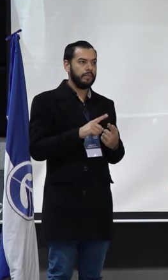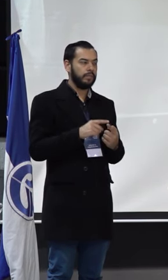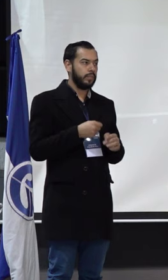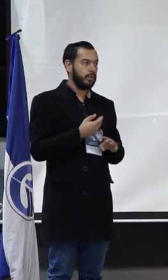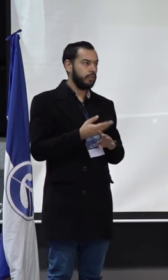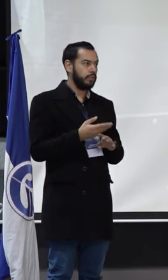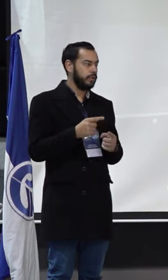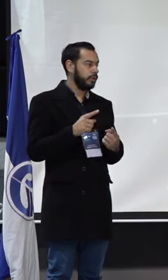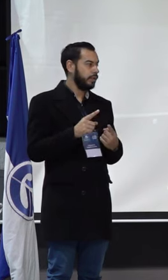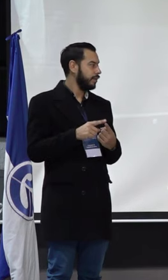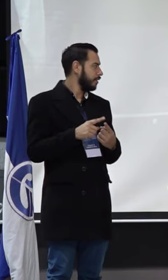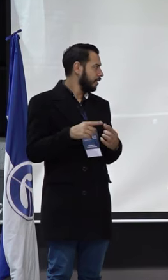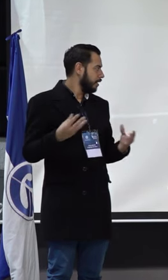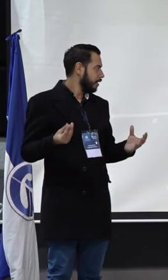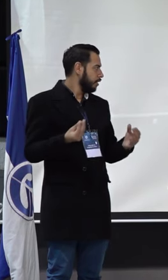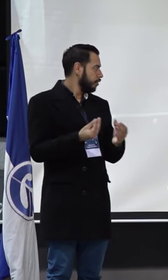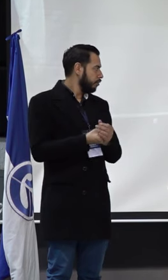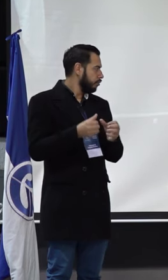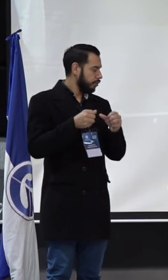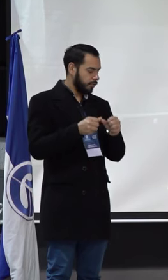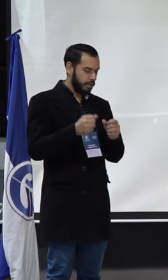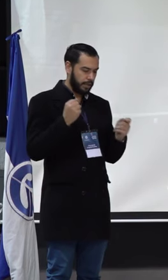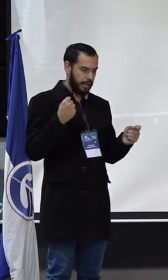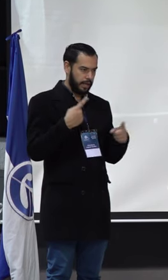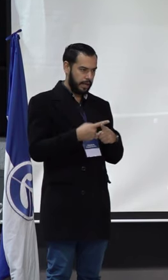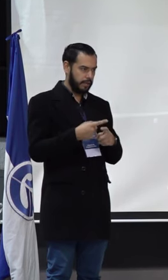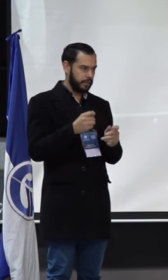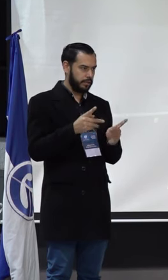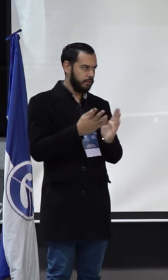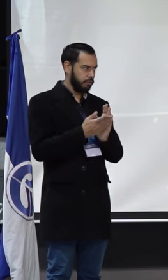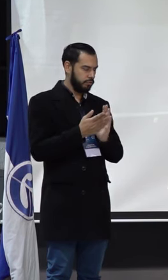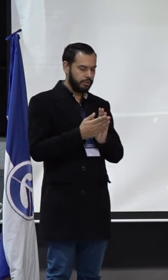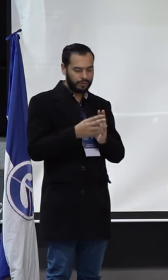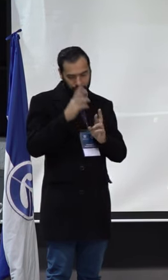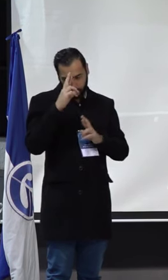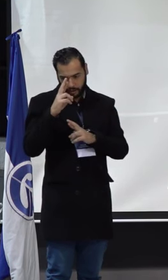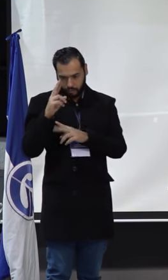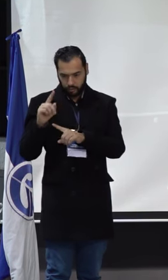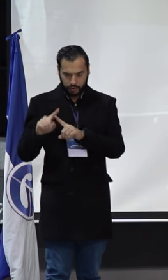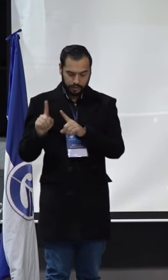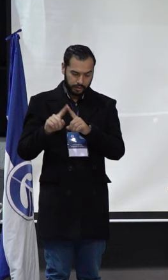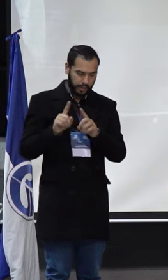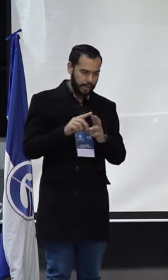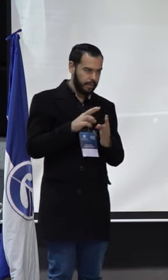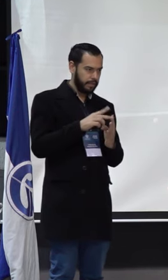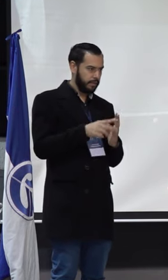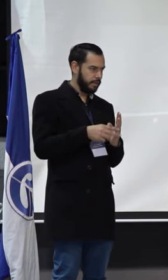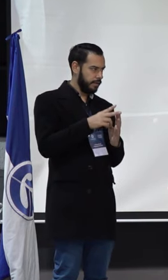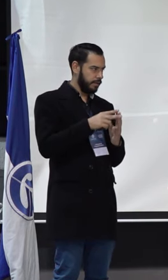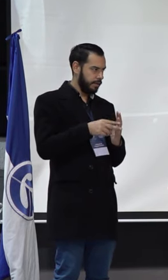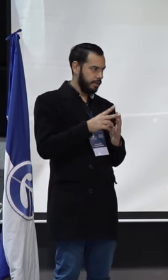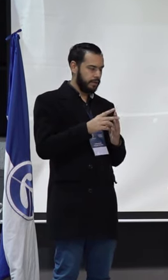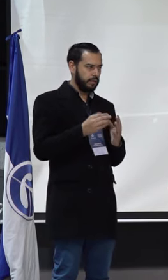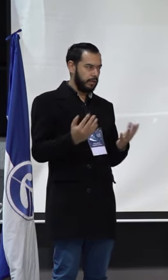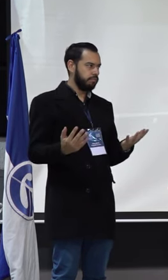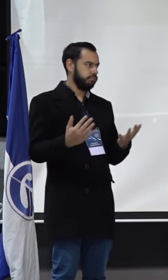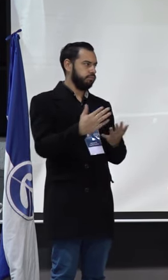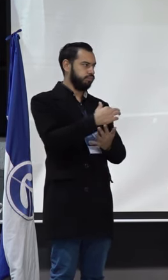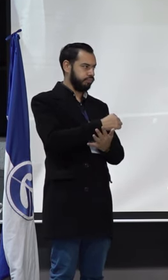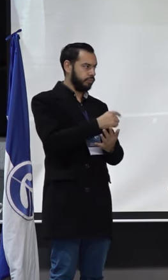es la inclusión efectiva de las egresados, reconociendo estas diferencias y diversidad que nos atraviesan,